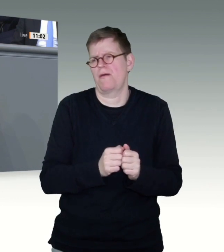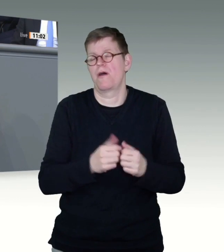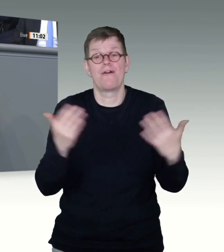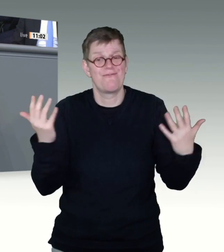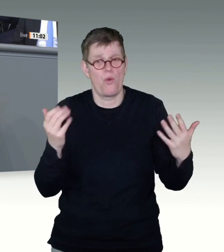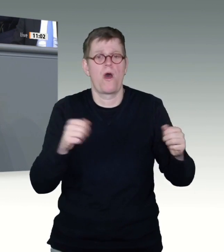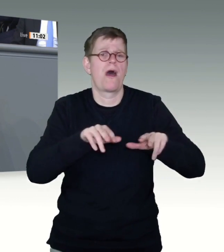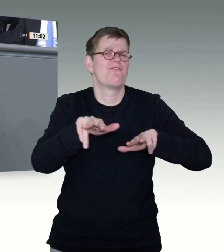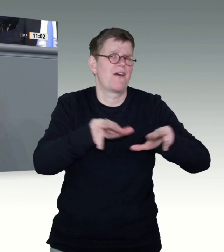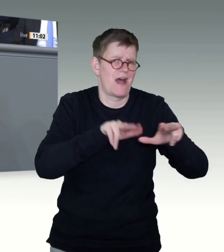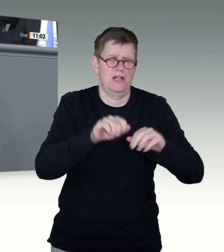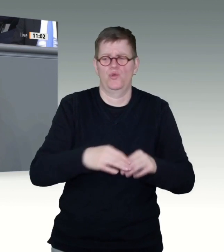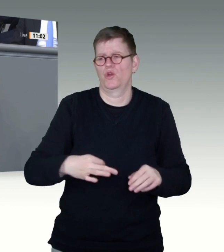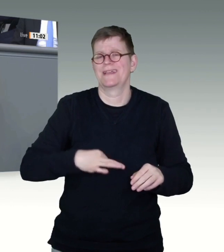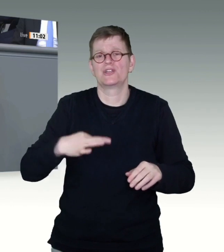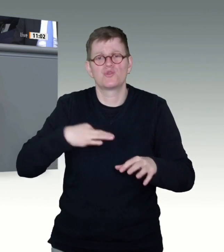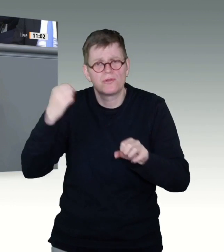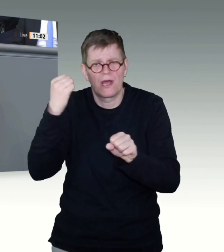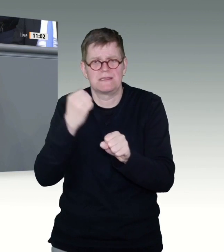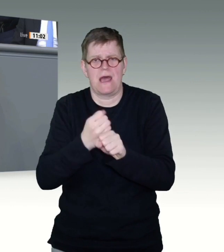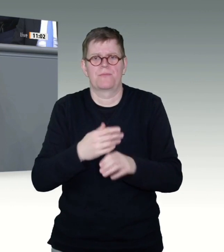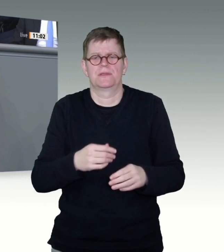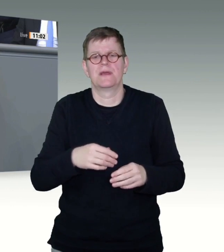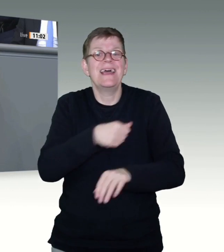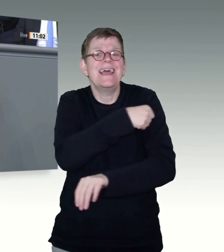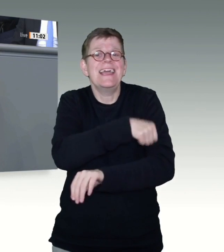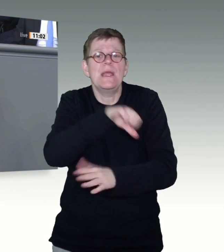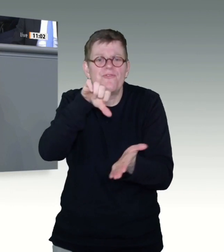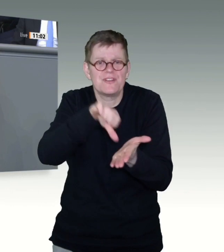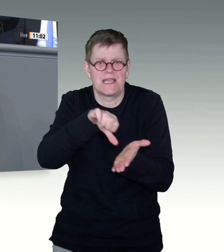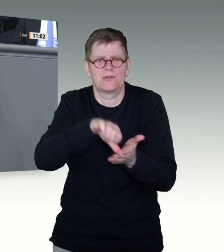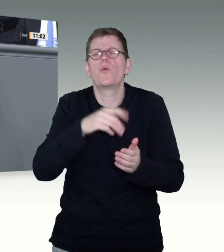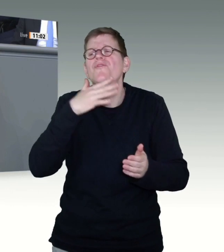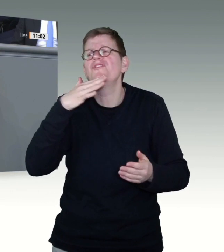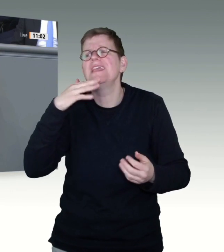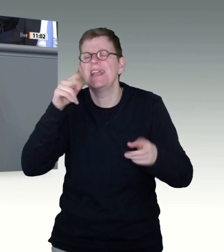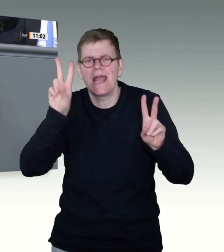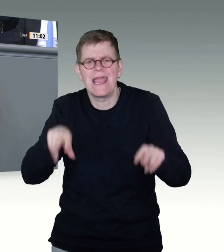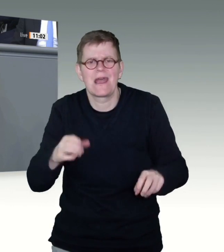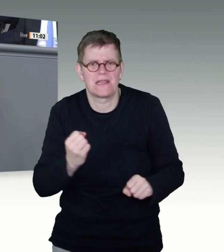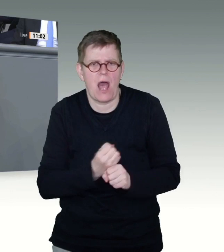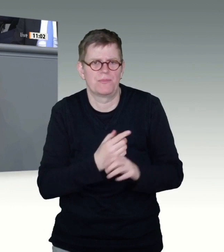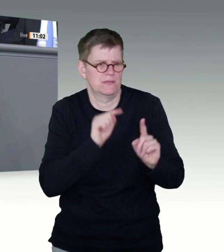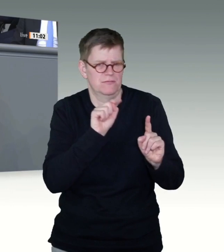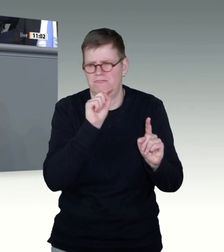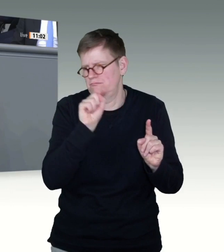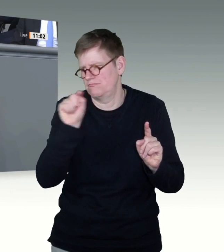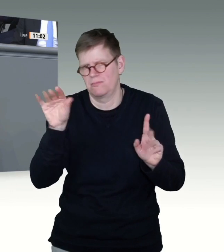vielen Ehrenamtlern. Diese Pandemie ist nicht nur eine starke Belastung für alle Menschen in unserem Land, sie ist es auch für die